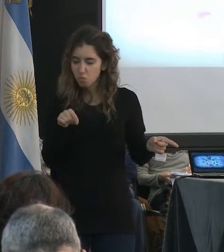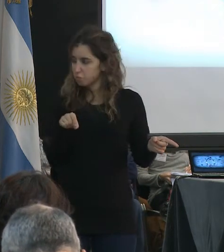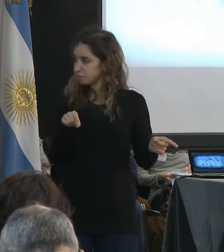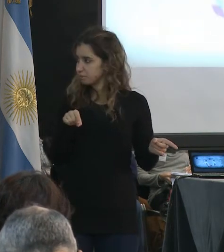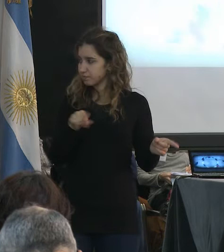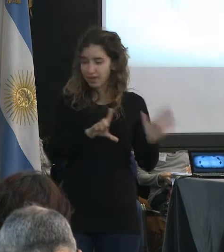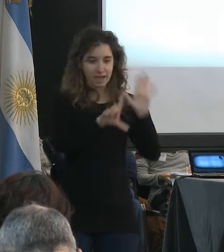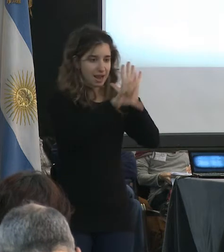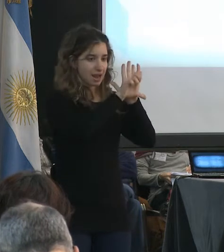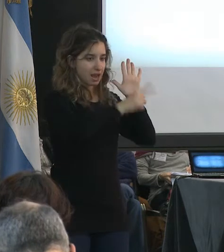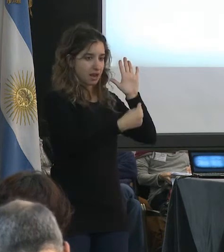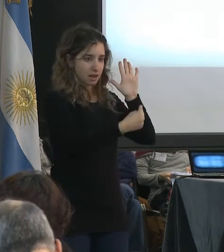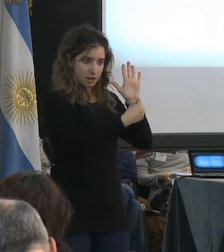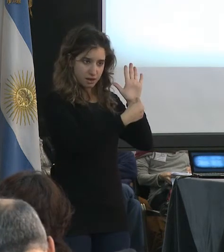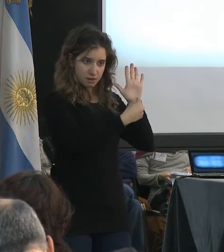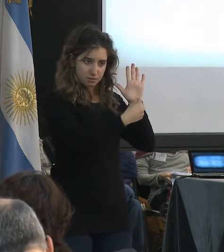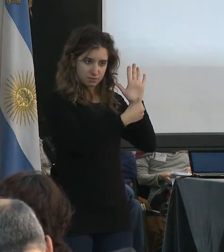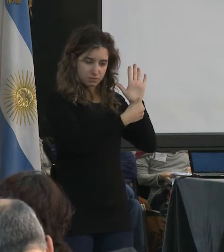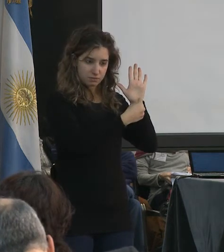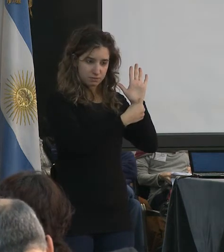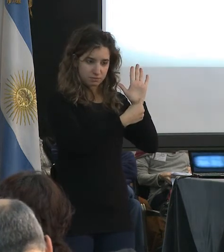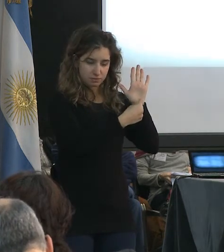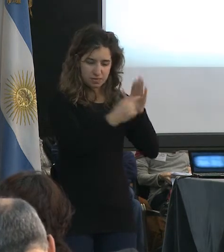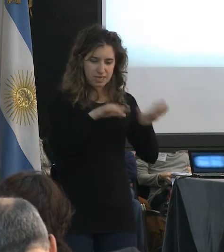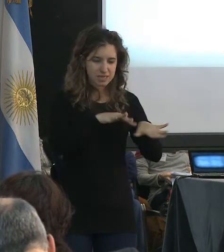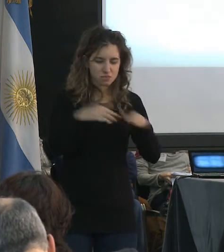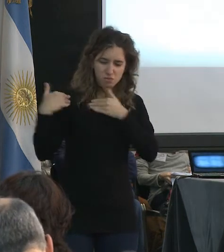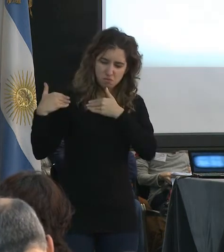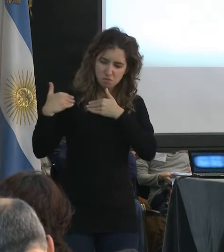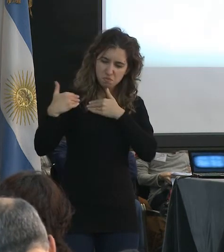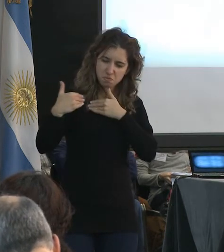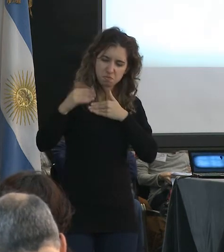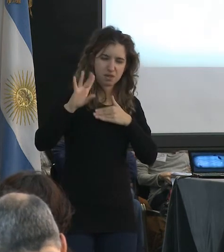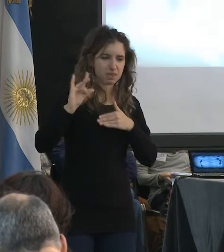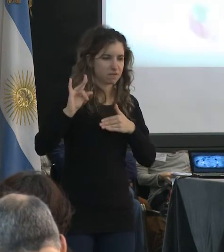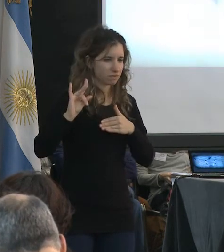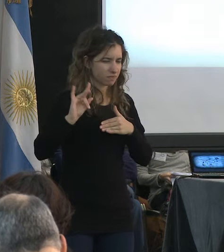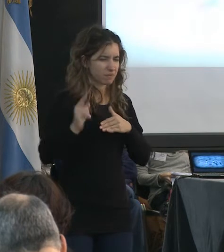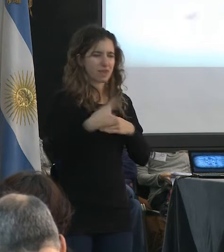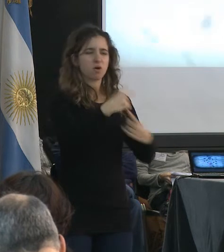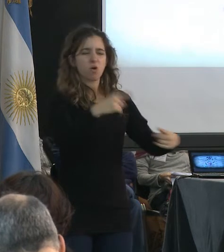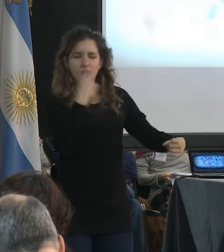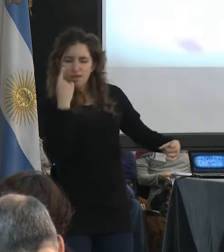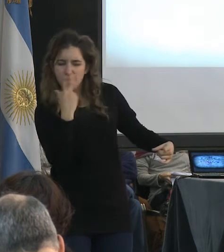que afortunadamente nació en un periodo tan difícil, con tantos intereses en juego,